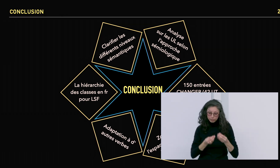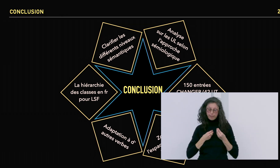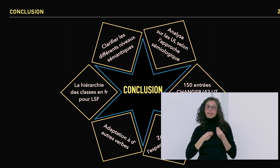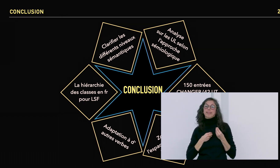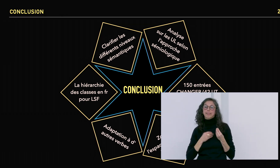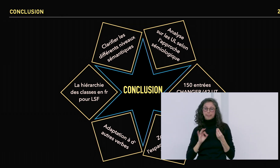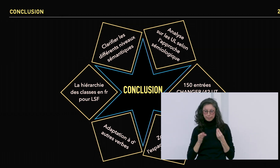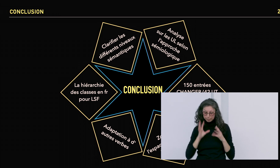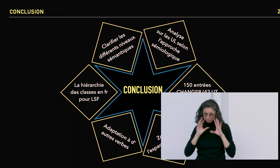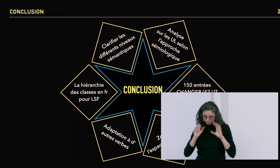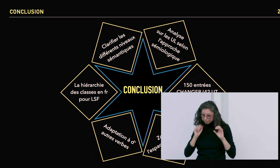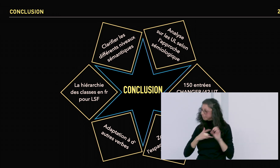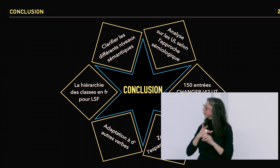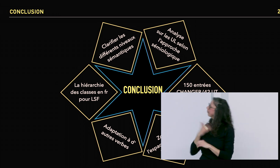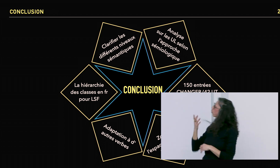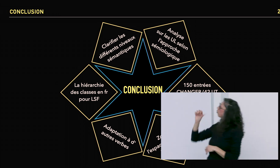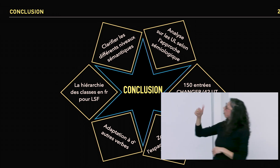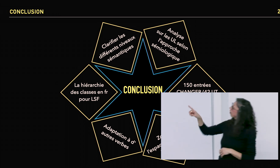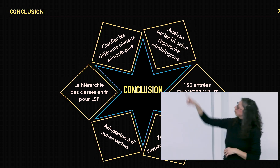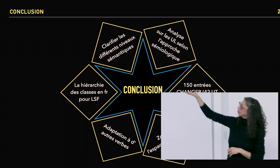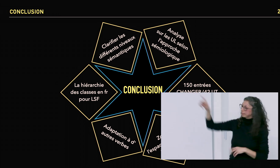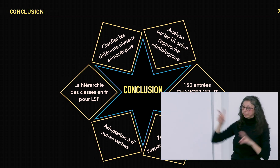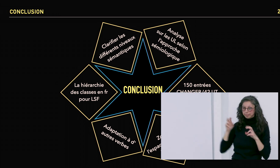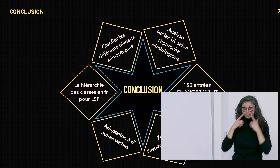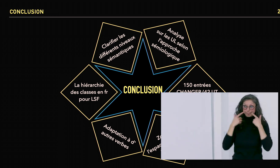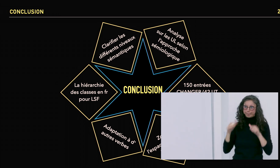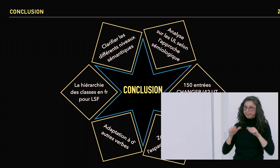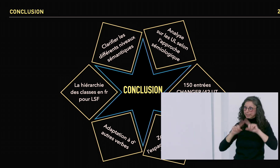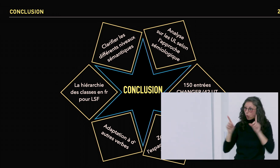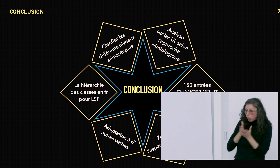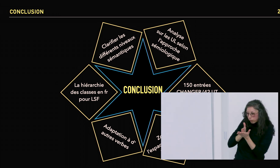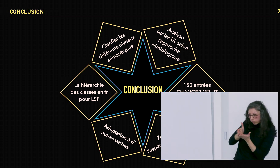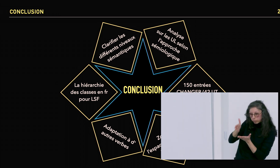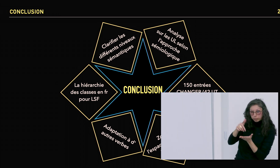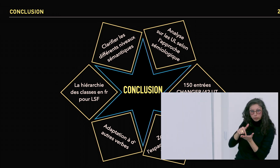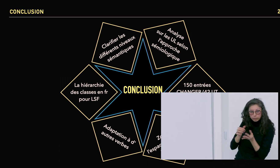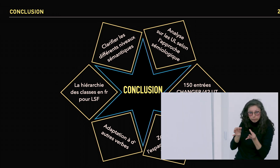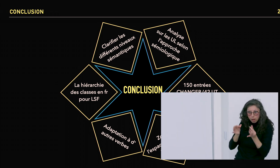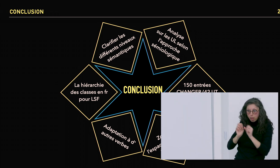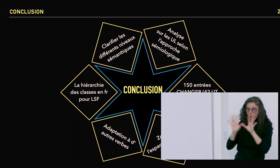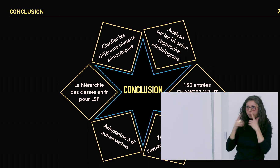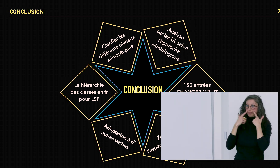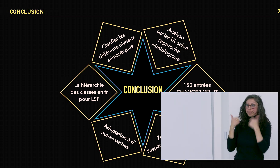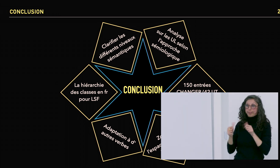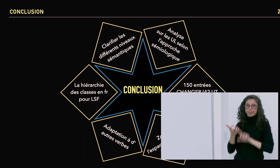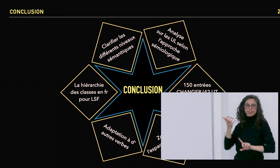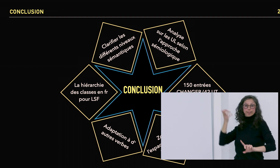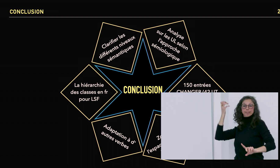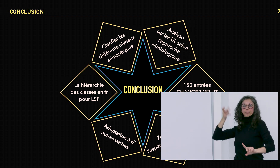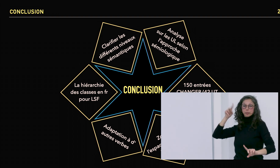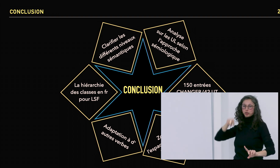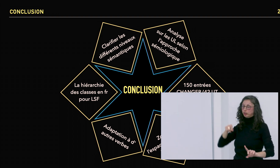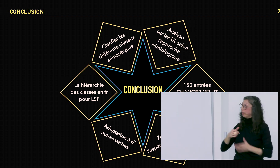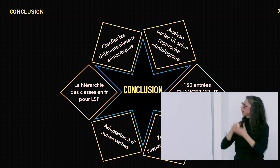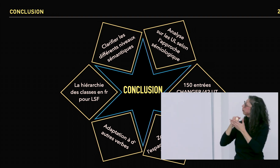j'ai analysé différents niveaux et ce que j'ai trouvé intéressant, ce que vous voyez sur le haut de la diapositive, c'est qu'il y avait